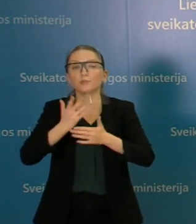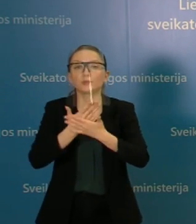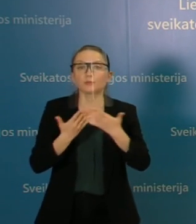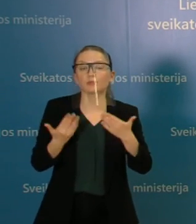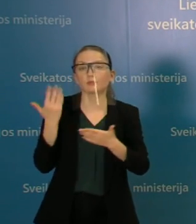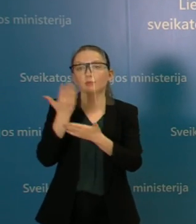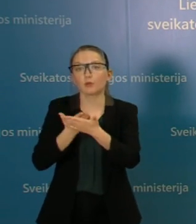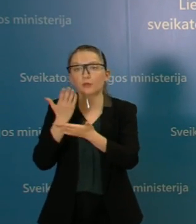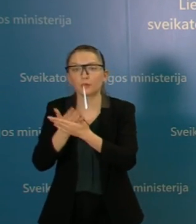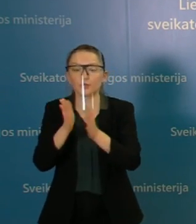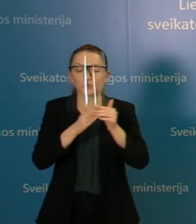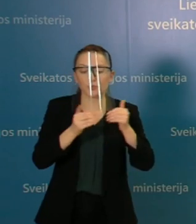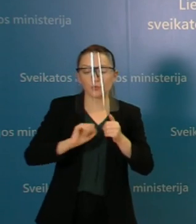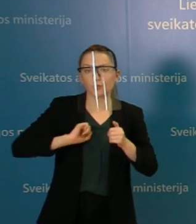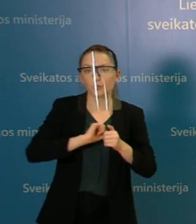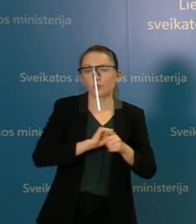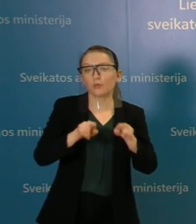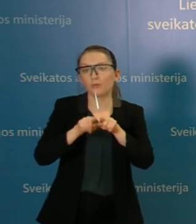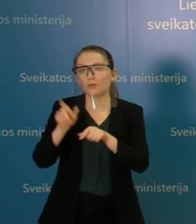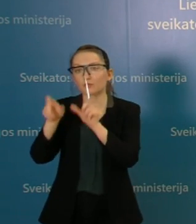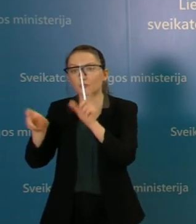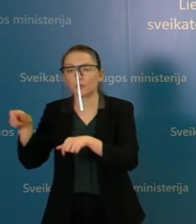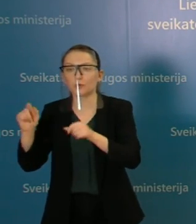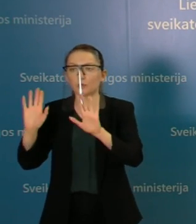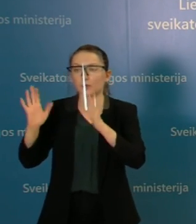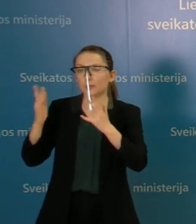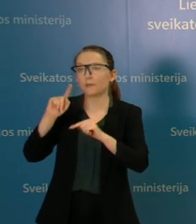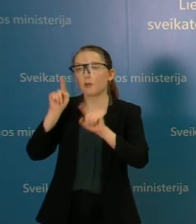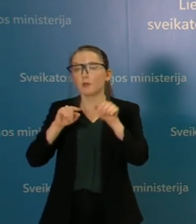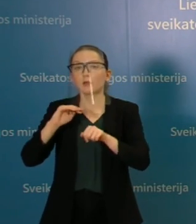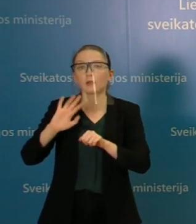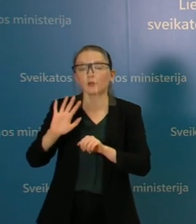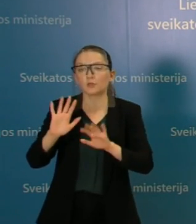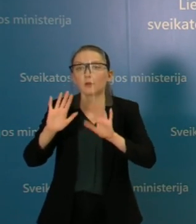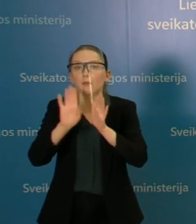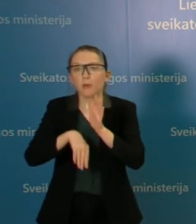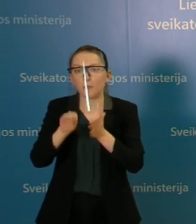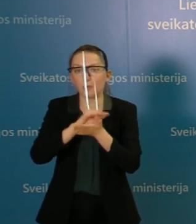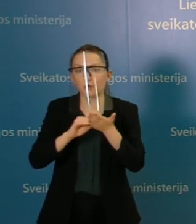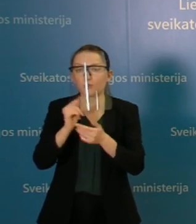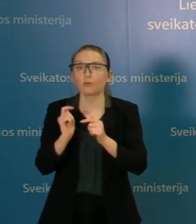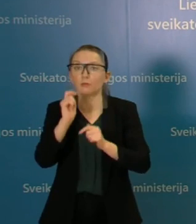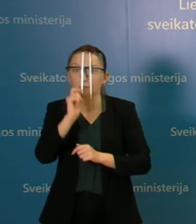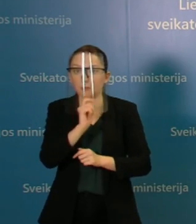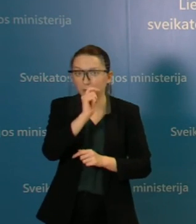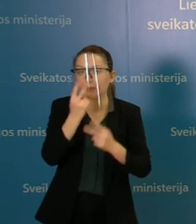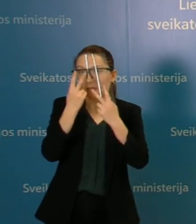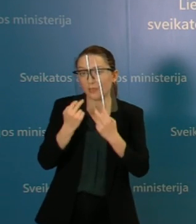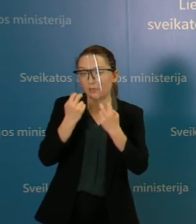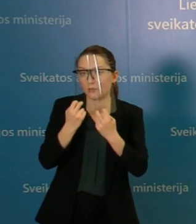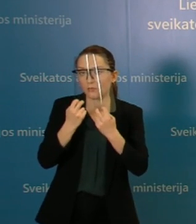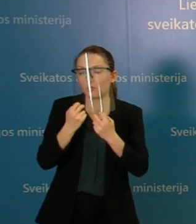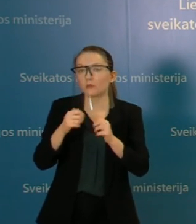tiek šeimos gydytojams, tie gyventojams, kurie nuogastauja, kad be pakartotiną pagar testo negalimo